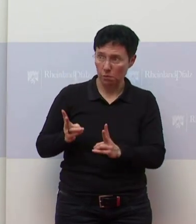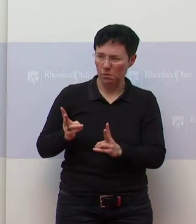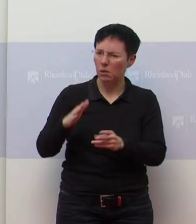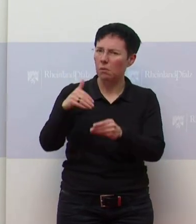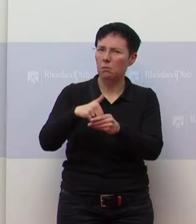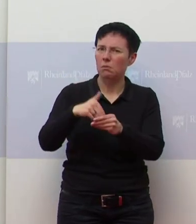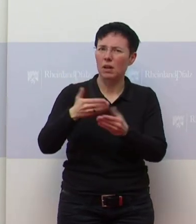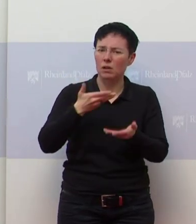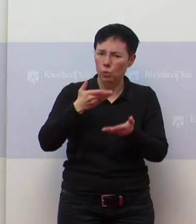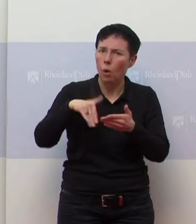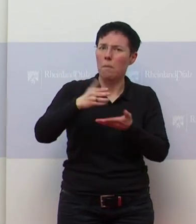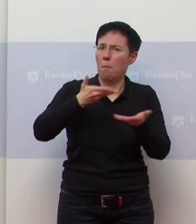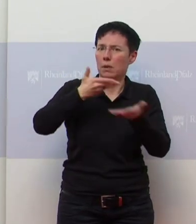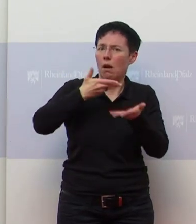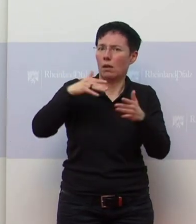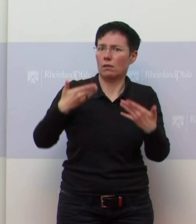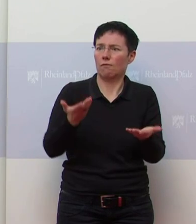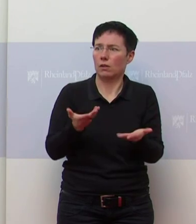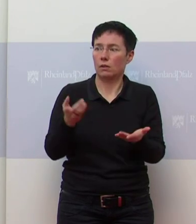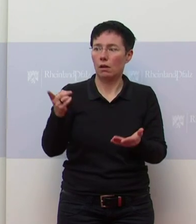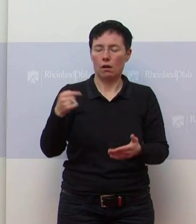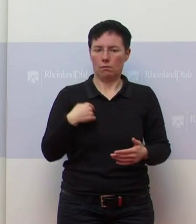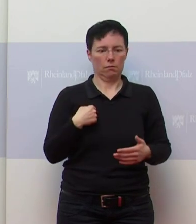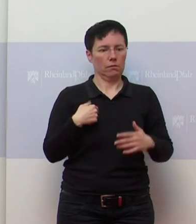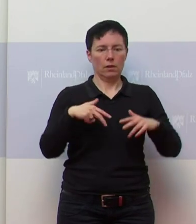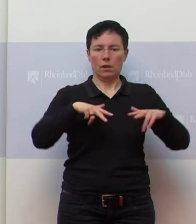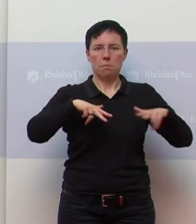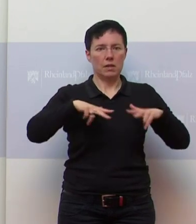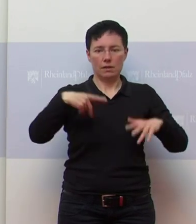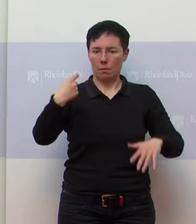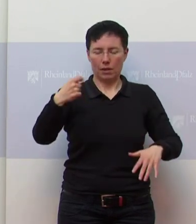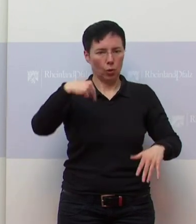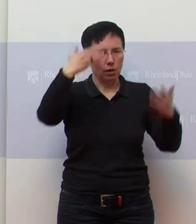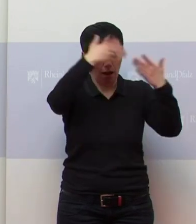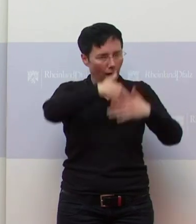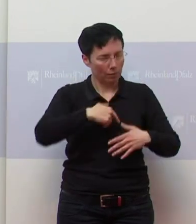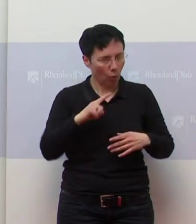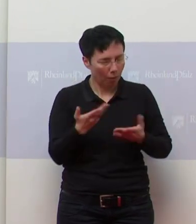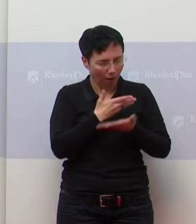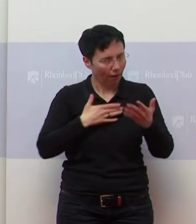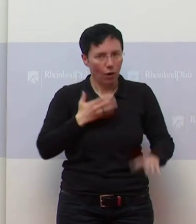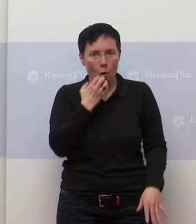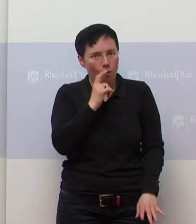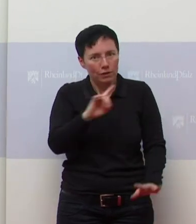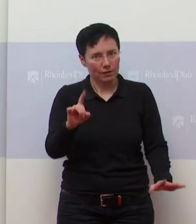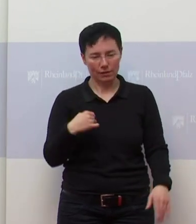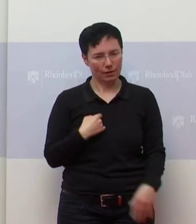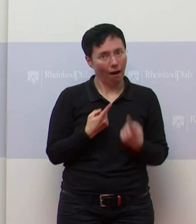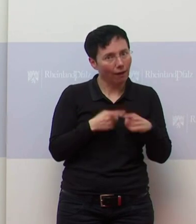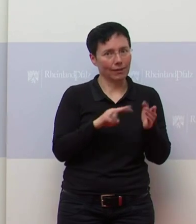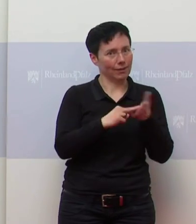beraten werden? Ich hoffe nicht auf der Ebene der Ministerpräsidenten am Abend. Ich habe was anderes vor.